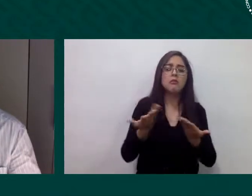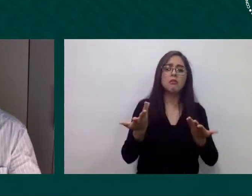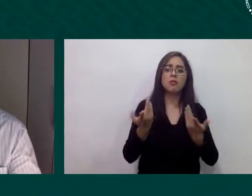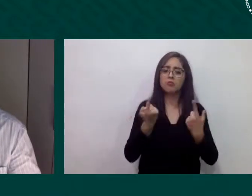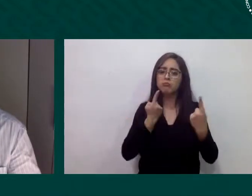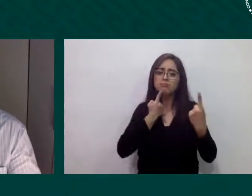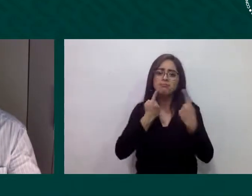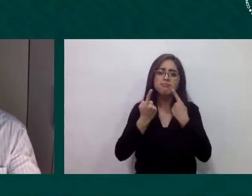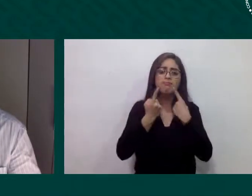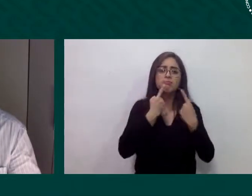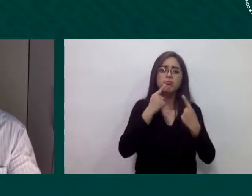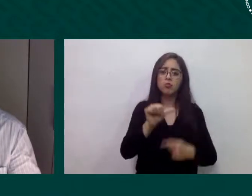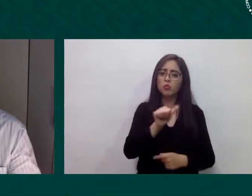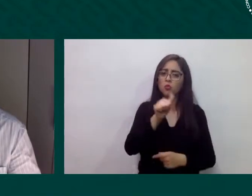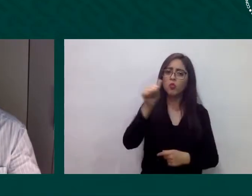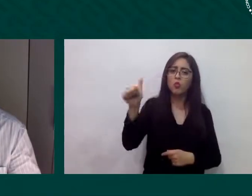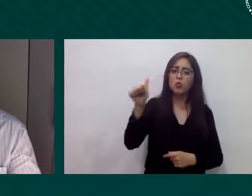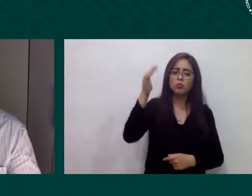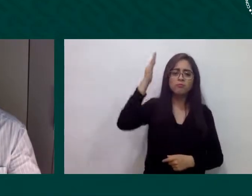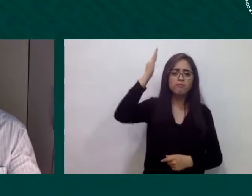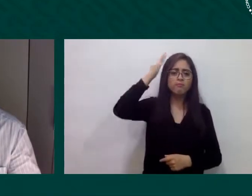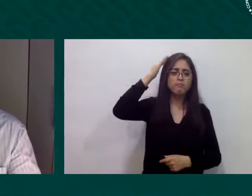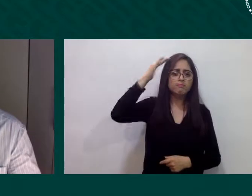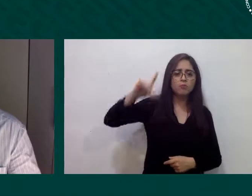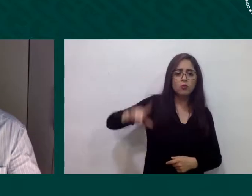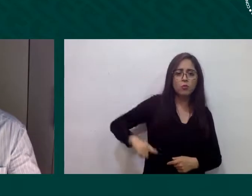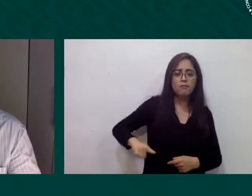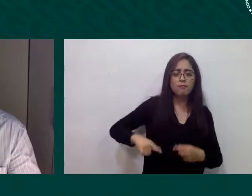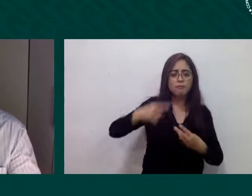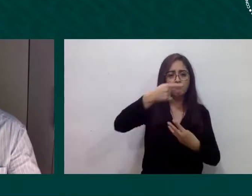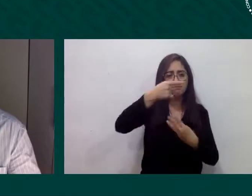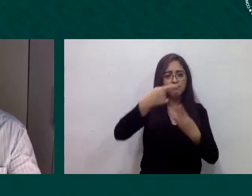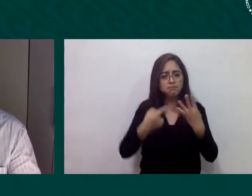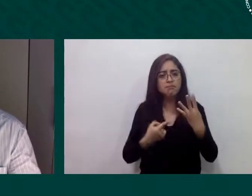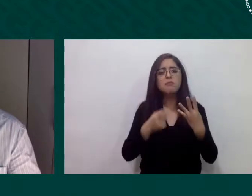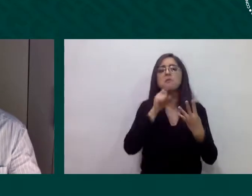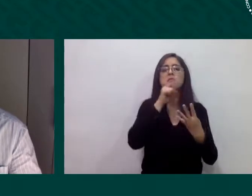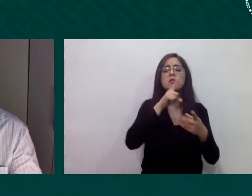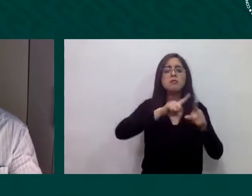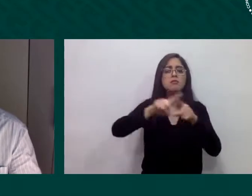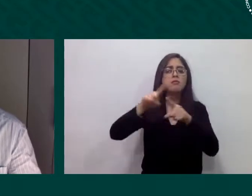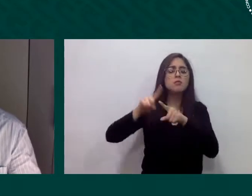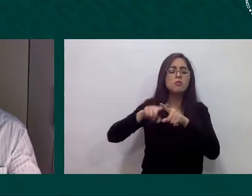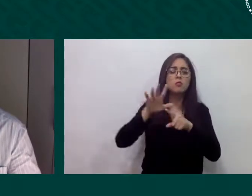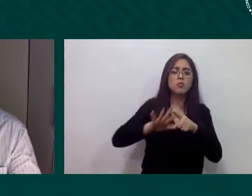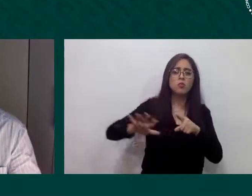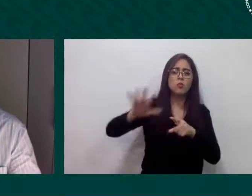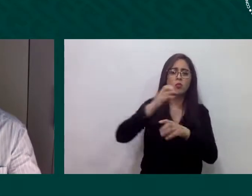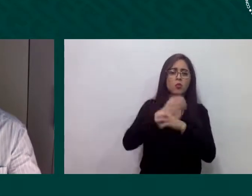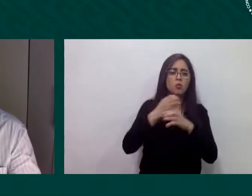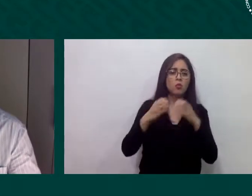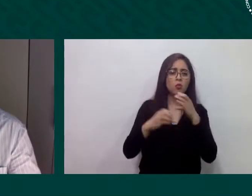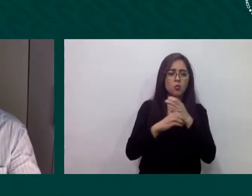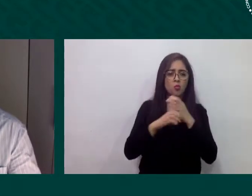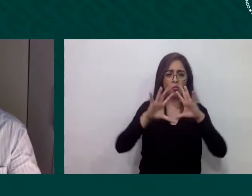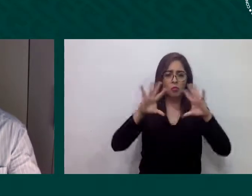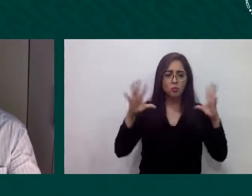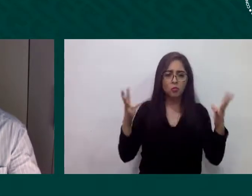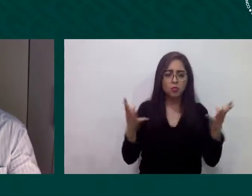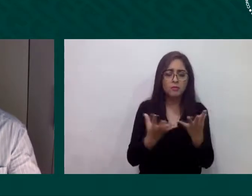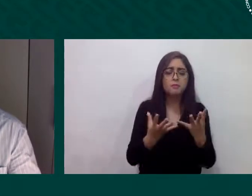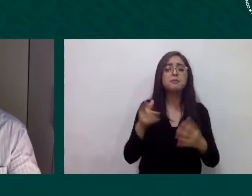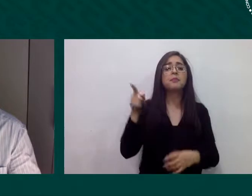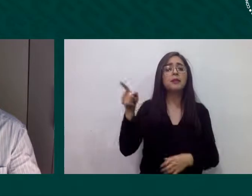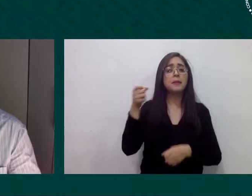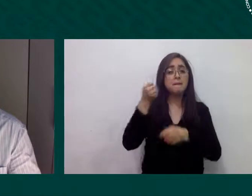participación en procesos globales la comunidad de prácticas de HGLU sobre migraciones así como